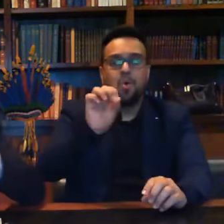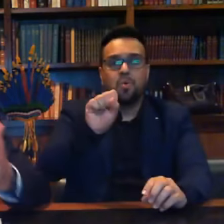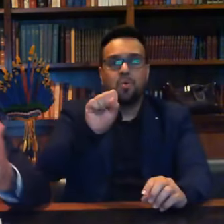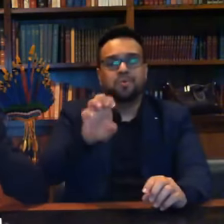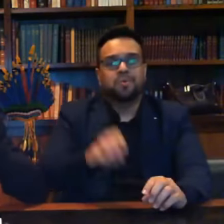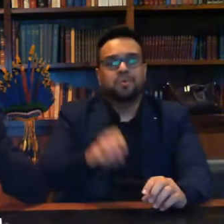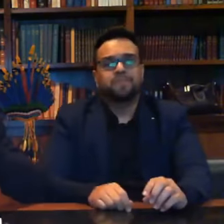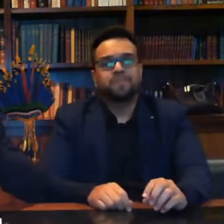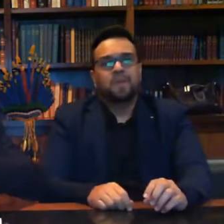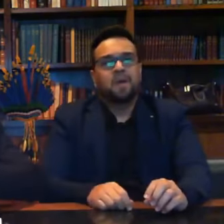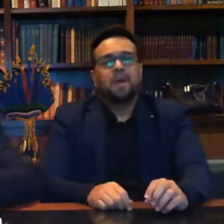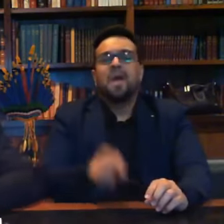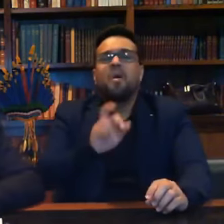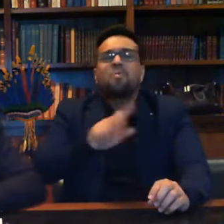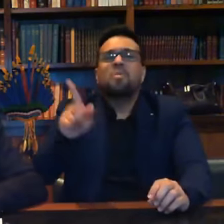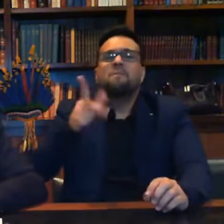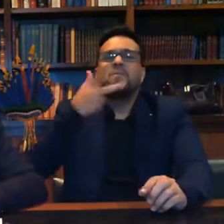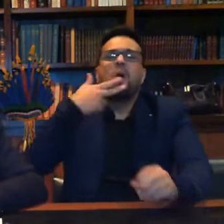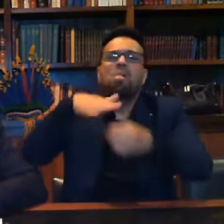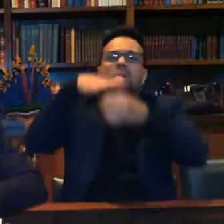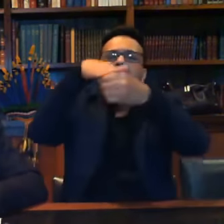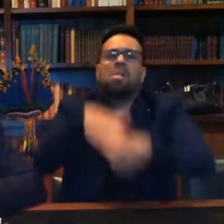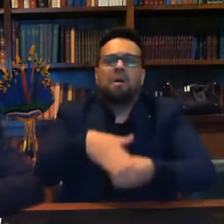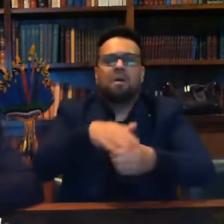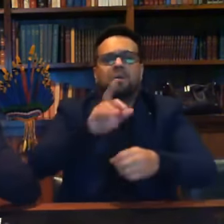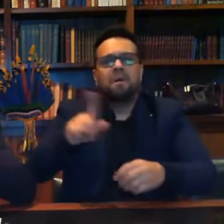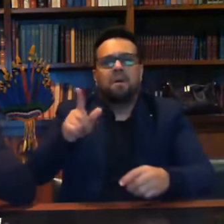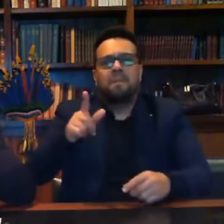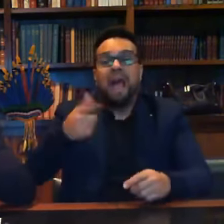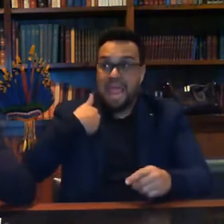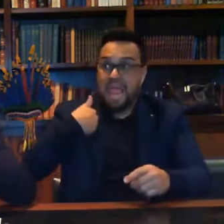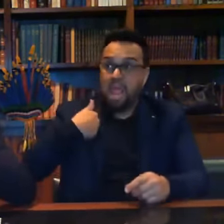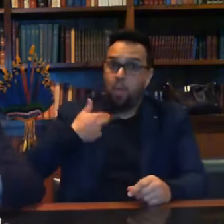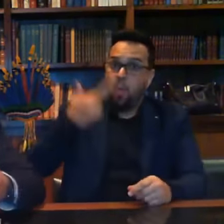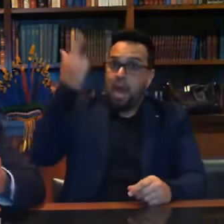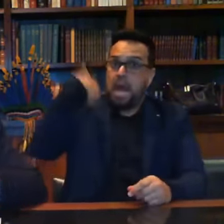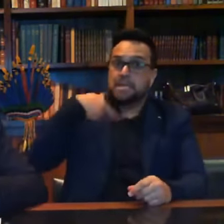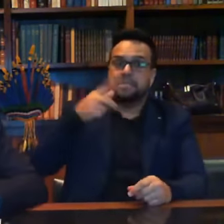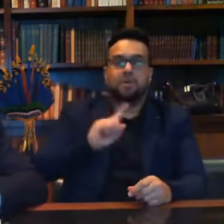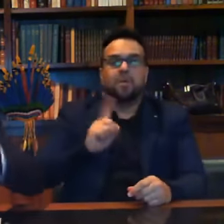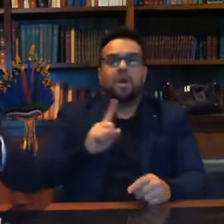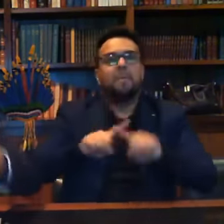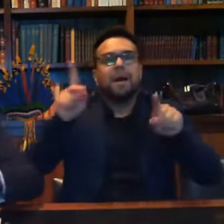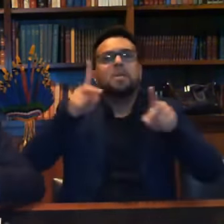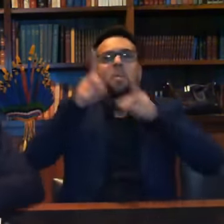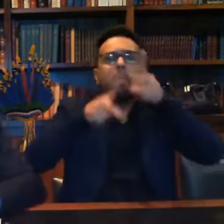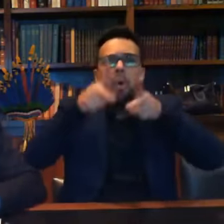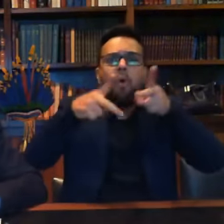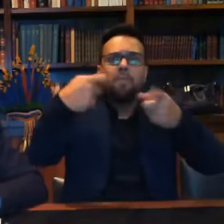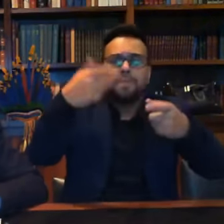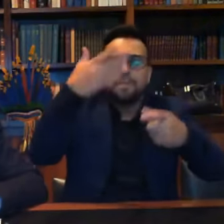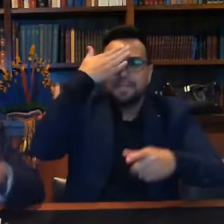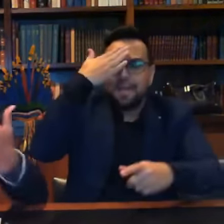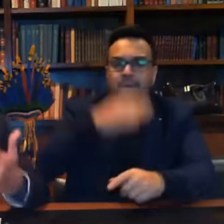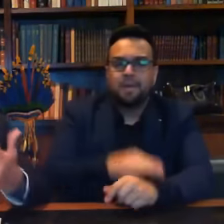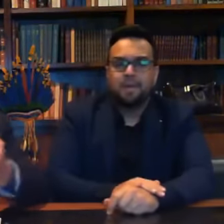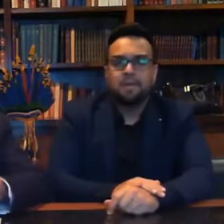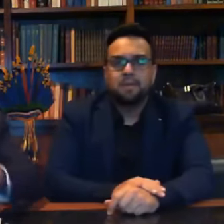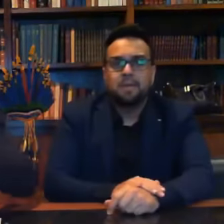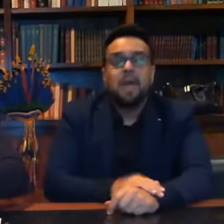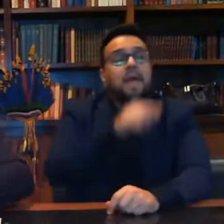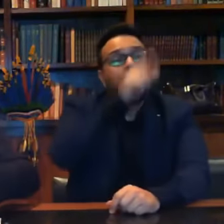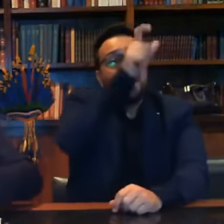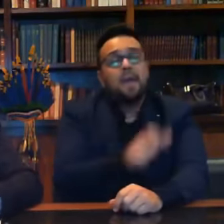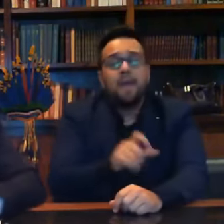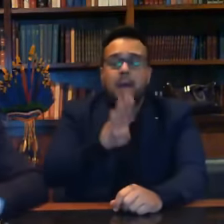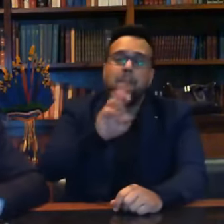para desqualificá-lo, para dizer que eu estou certo. Mas o povo, procure saber quem é o Milos Barroso, o ele defende, o que ele defendeu,